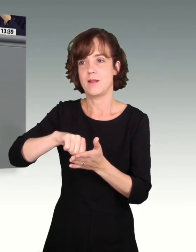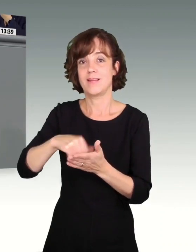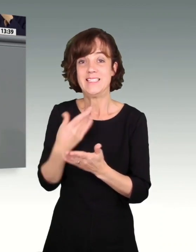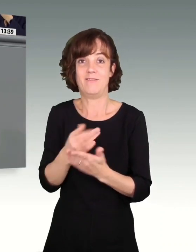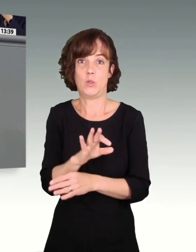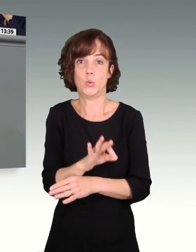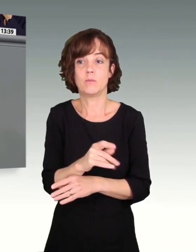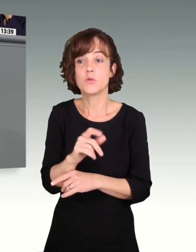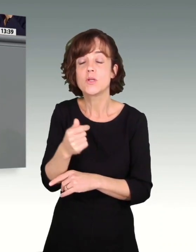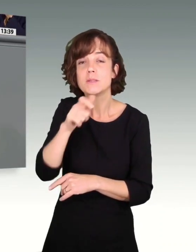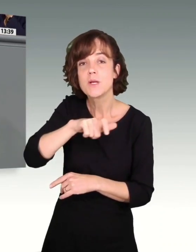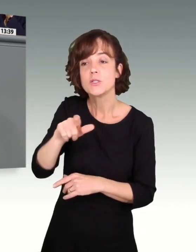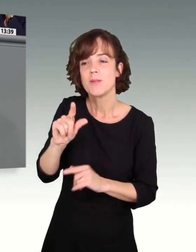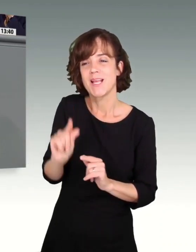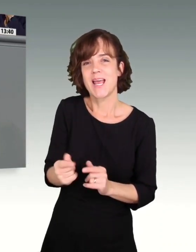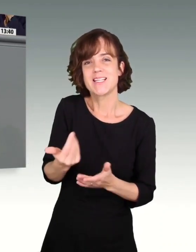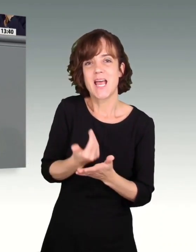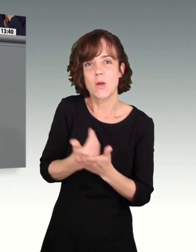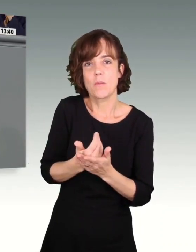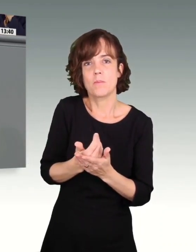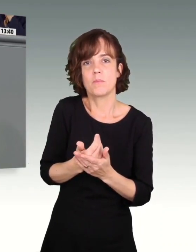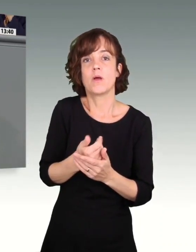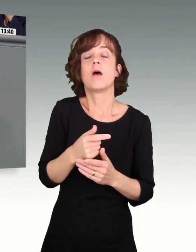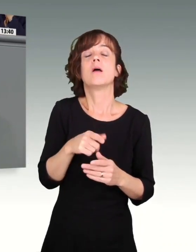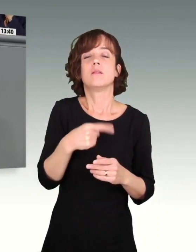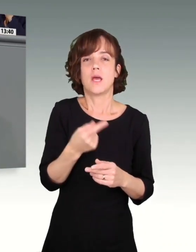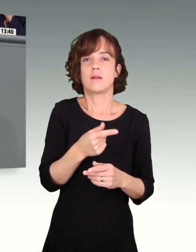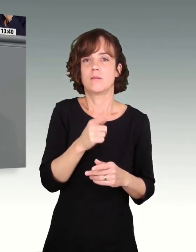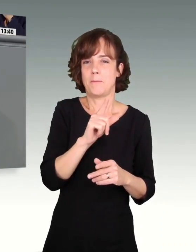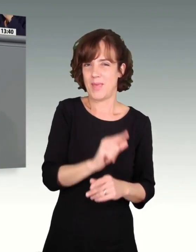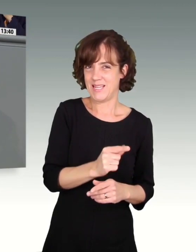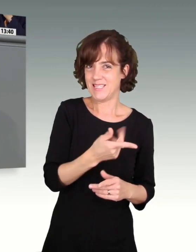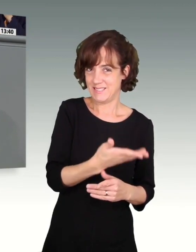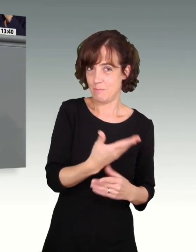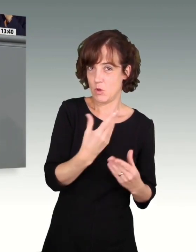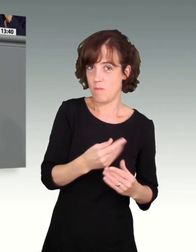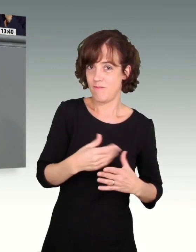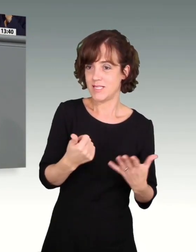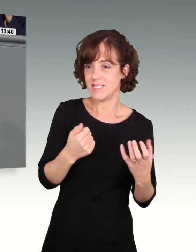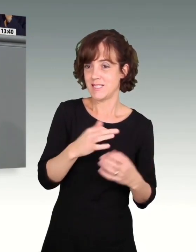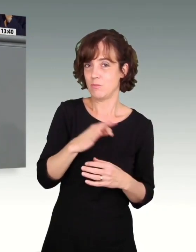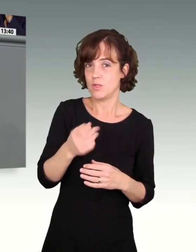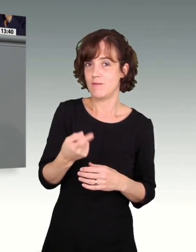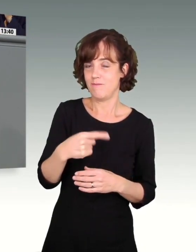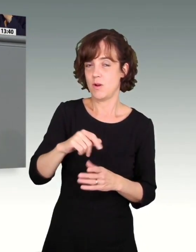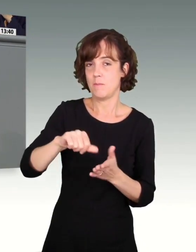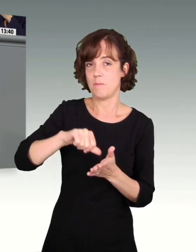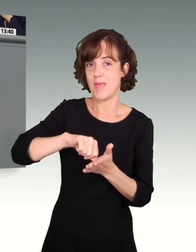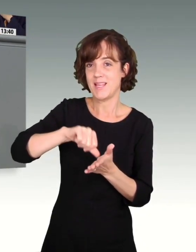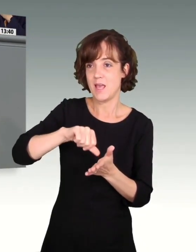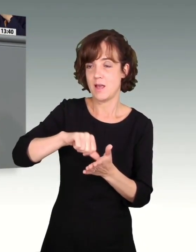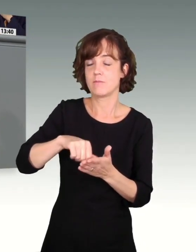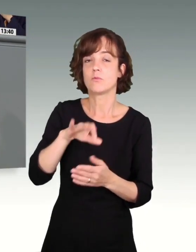Menschen mit kleinem Einkommen helfen, ihre täglichen Ausgaben zu stemmen. Genau deswegen ist das Ergebnis der Mindestlohnkommission so